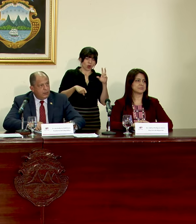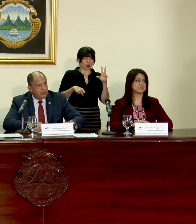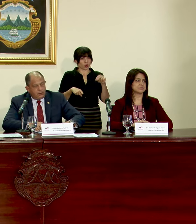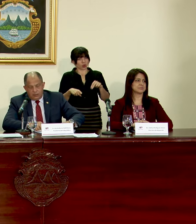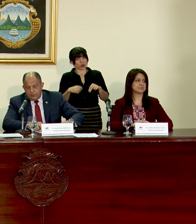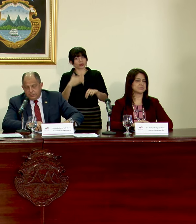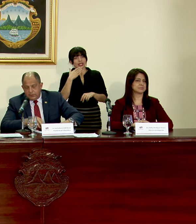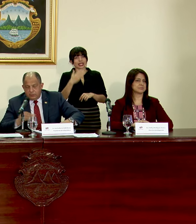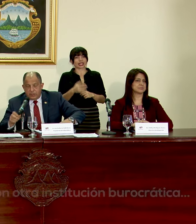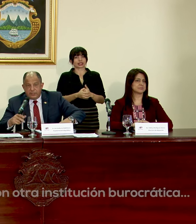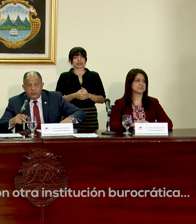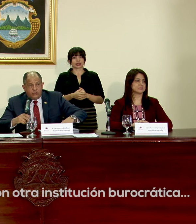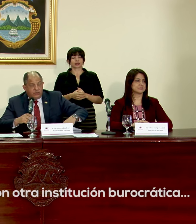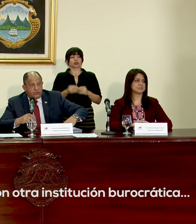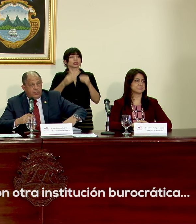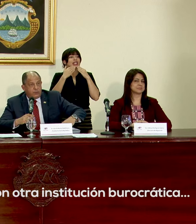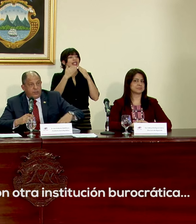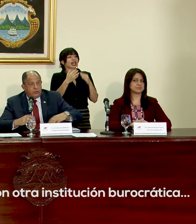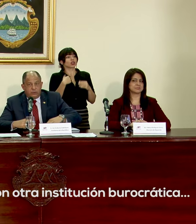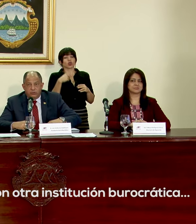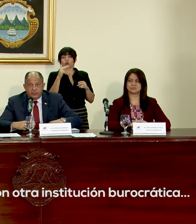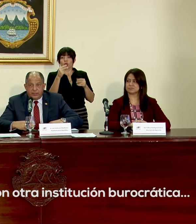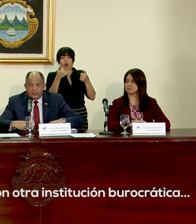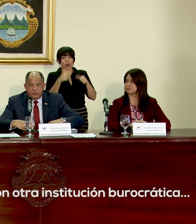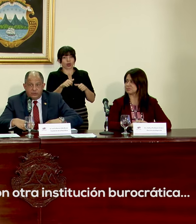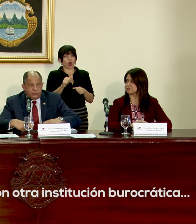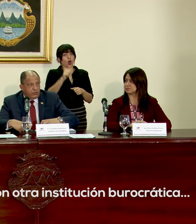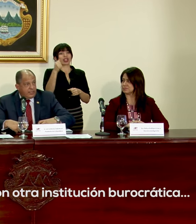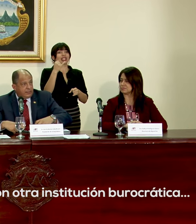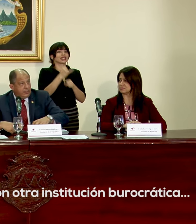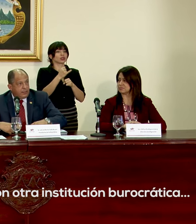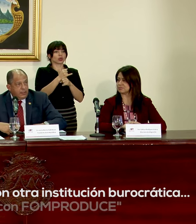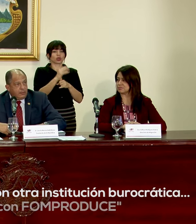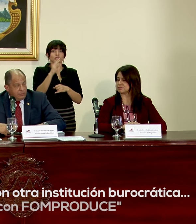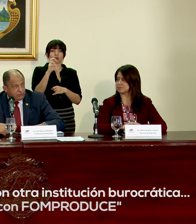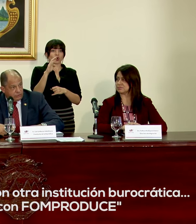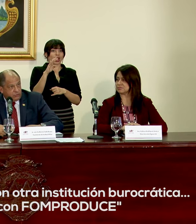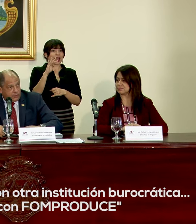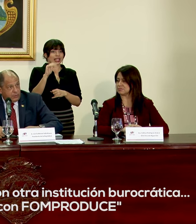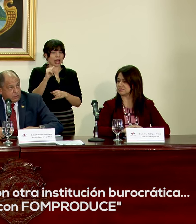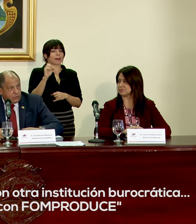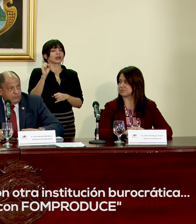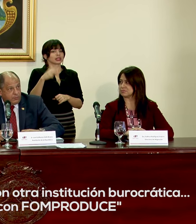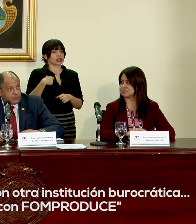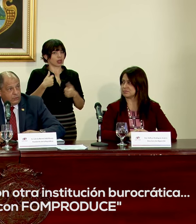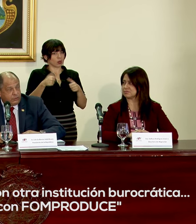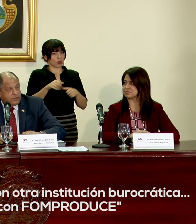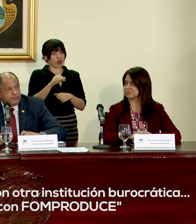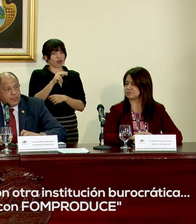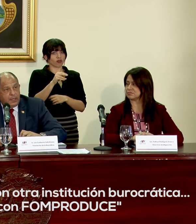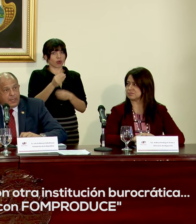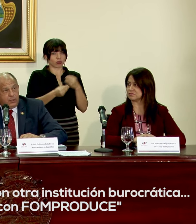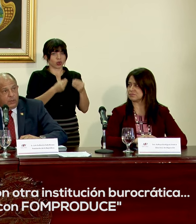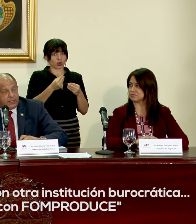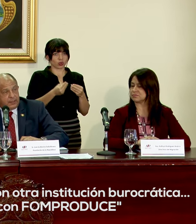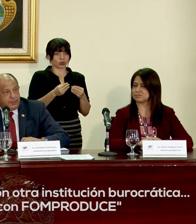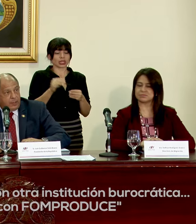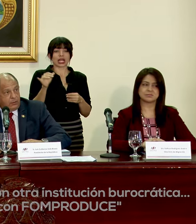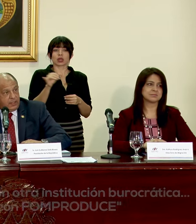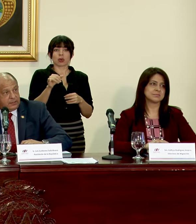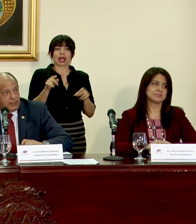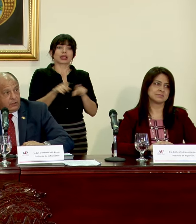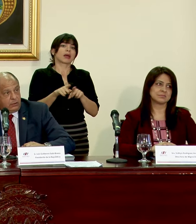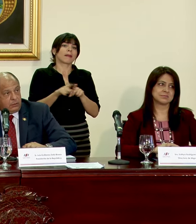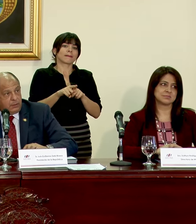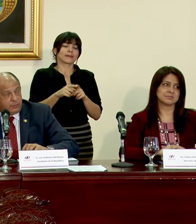Gracias, buenas tardes. Sí, muchas gracias. No, no estoy de acuerdo con otra institución burocrática, pero sí estoy de acuerdo con Fonproduce, al igual que